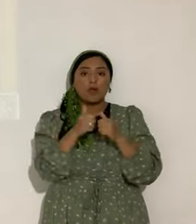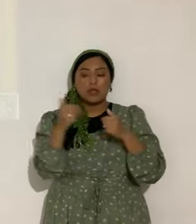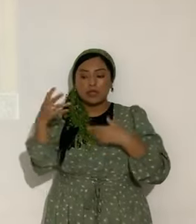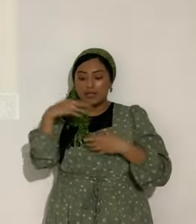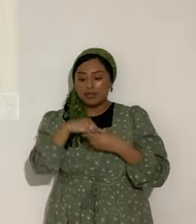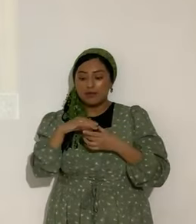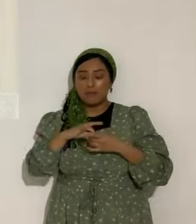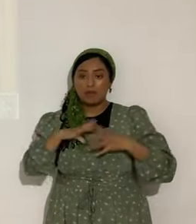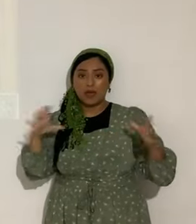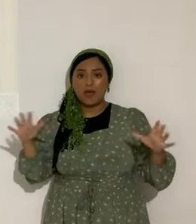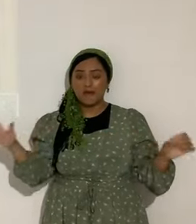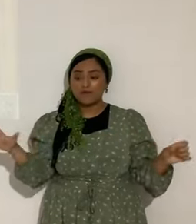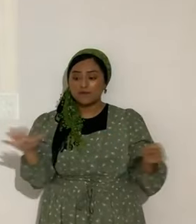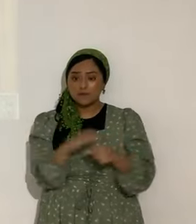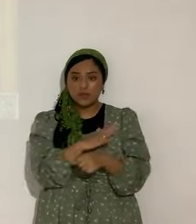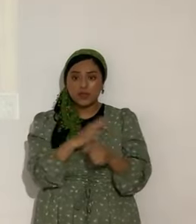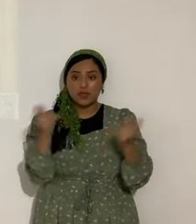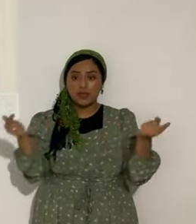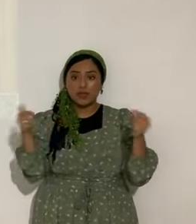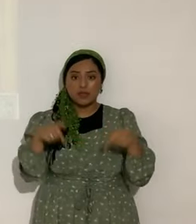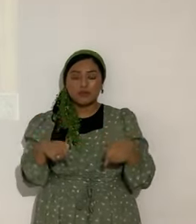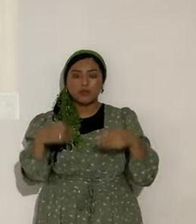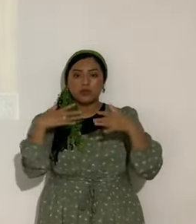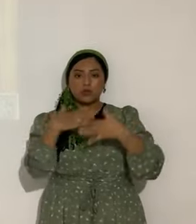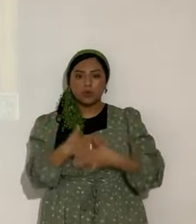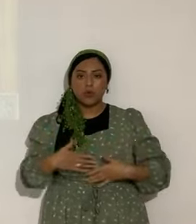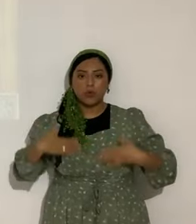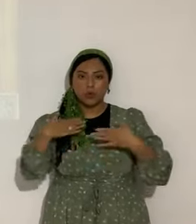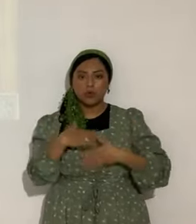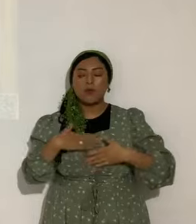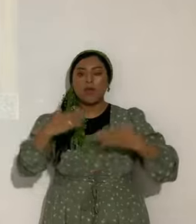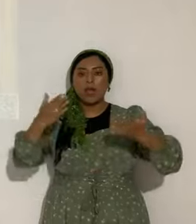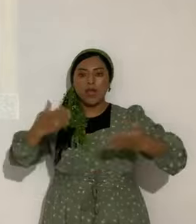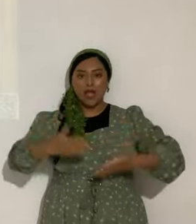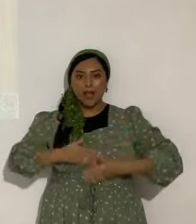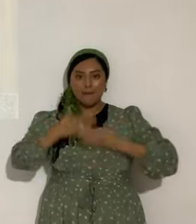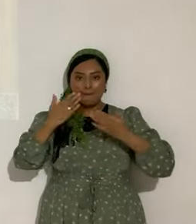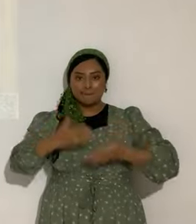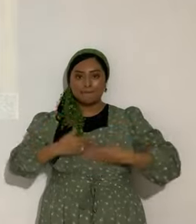total. Viene el gozo. El ser feliz. Y entonces tenemos poder.